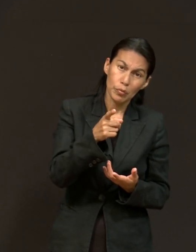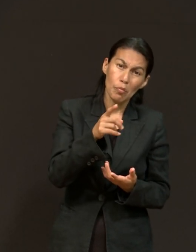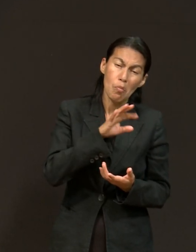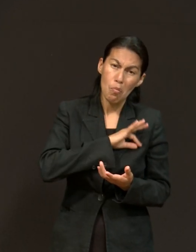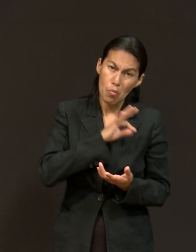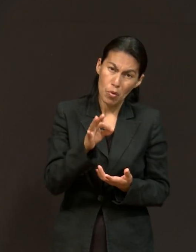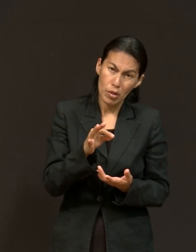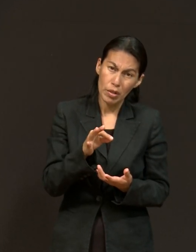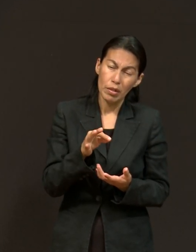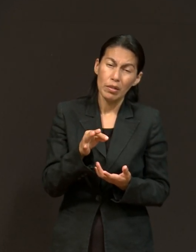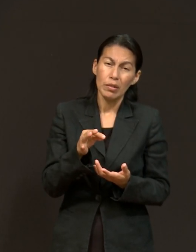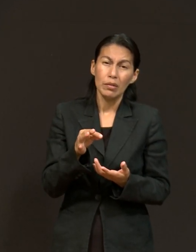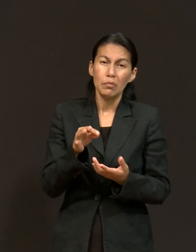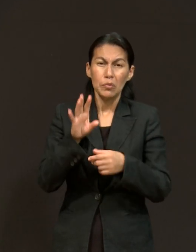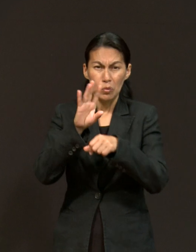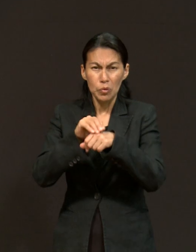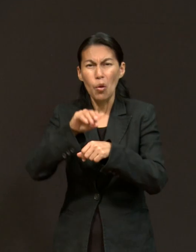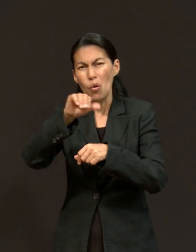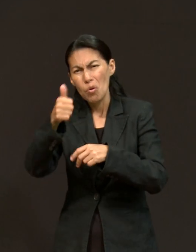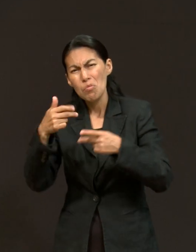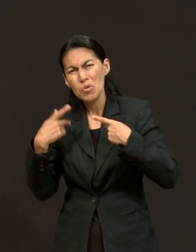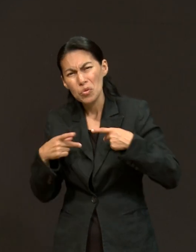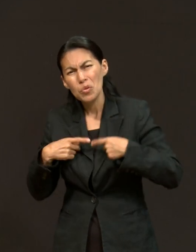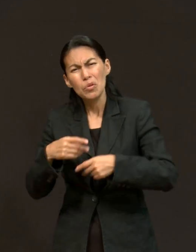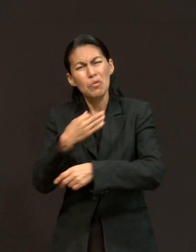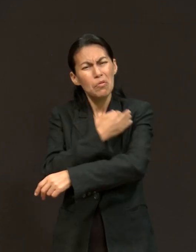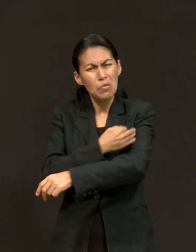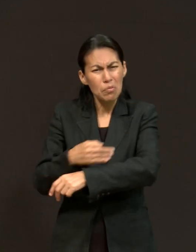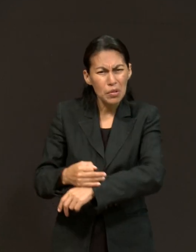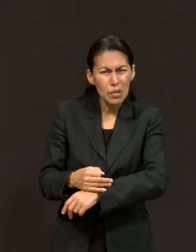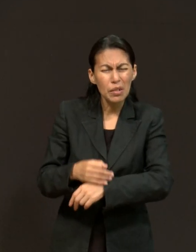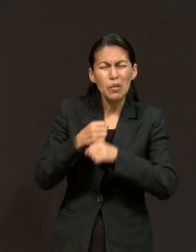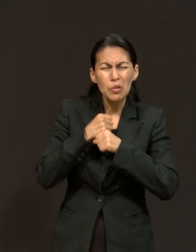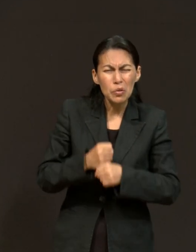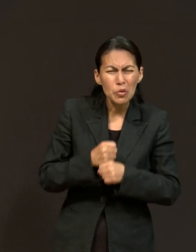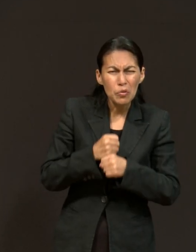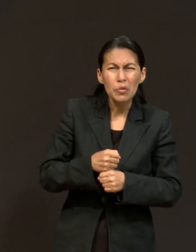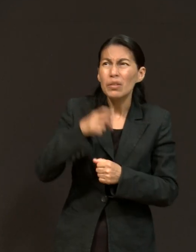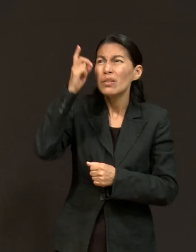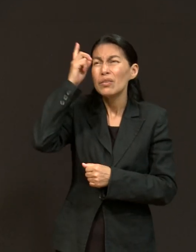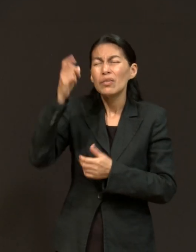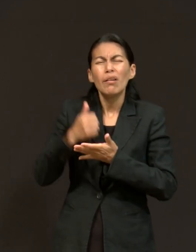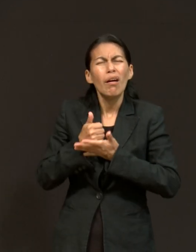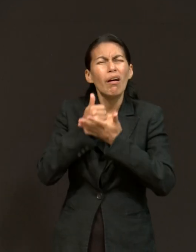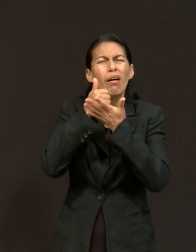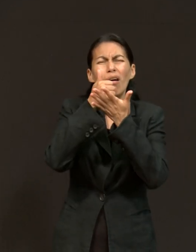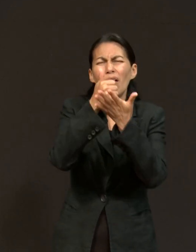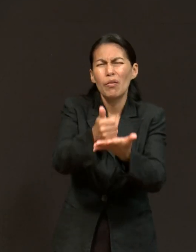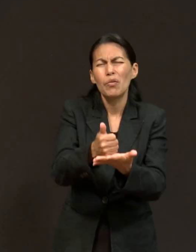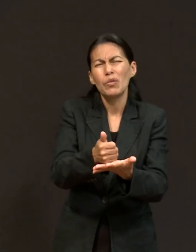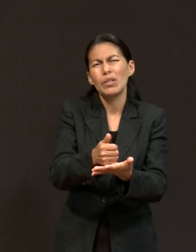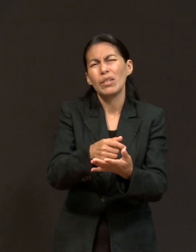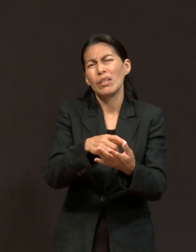maravilloso en las manos de Dios para ayudar a estas familias que sufren, que sufren por causa de la adicción.